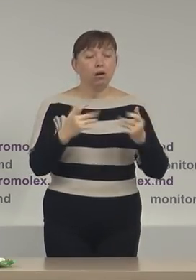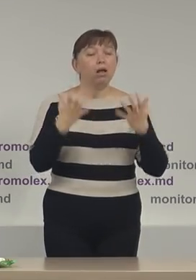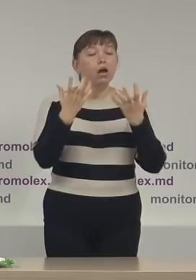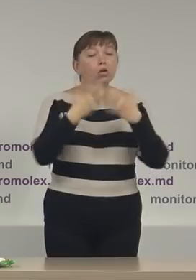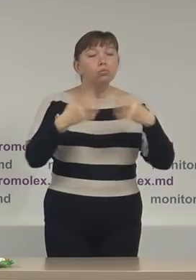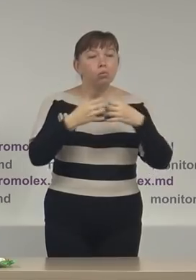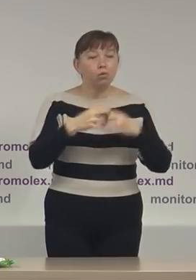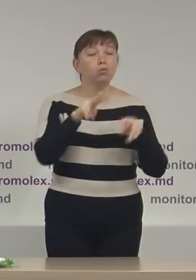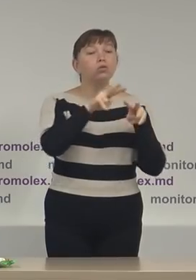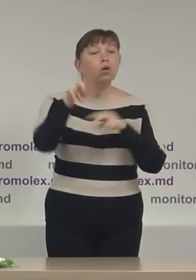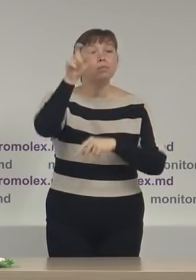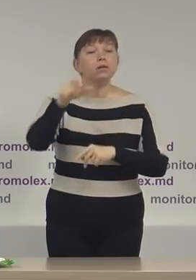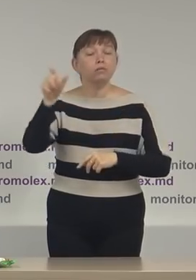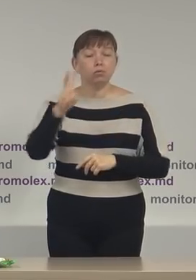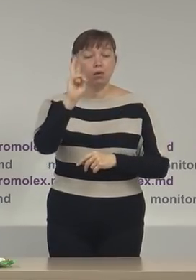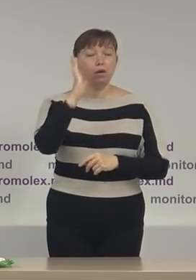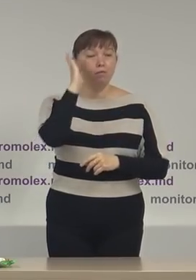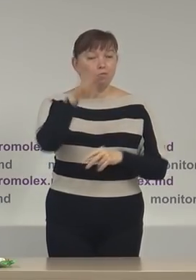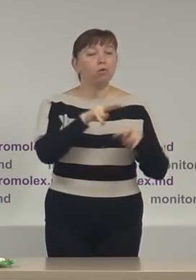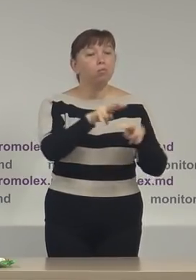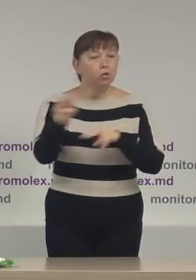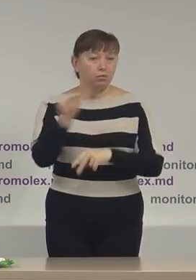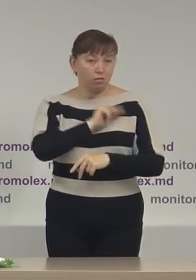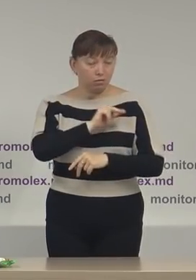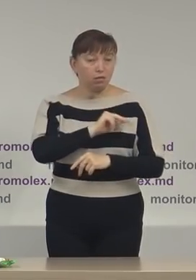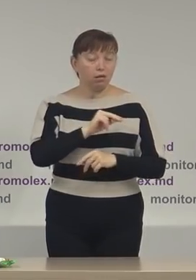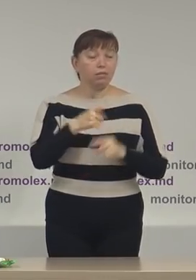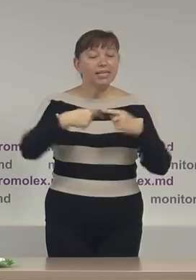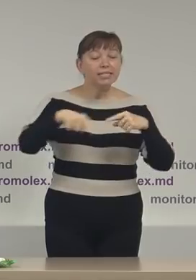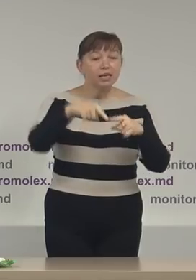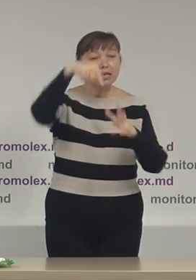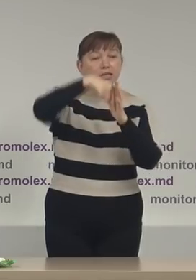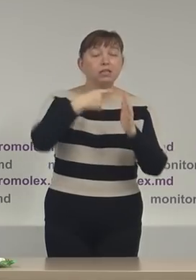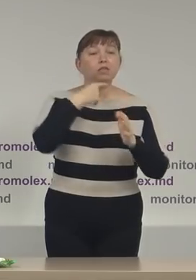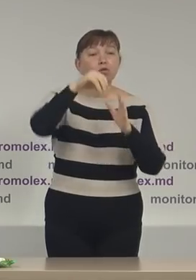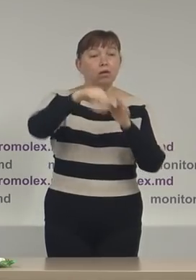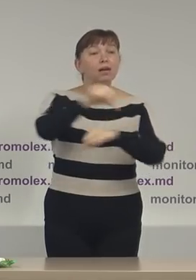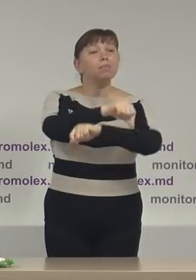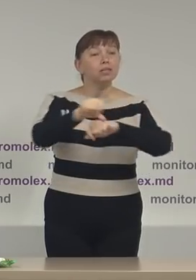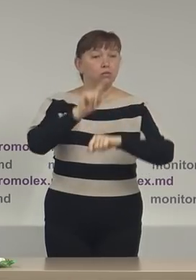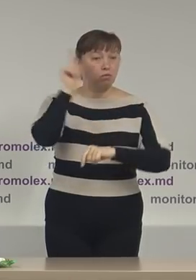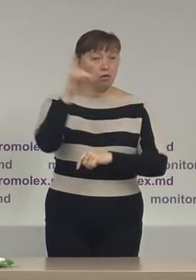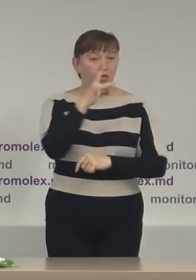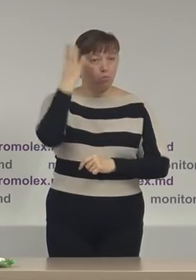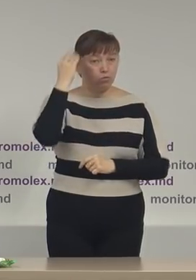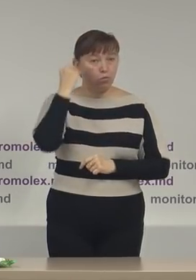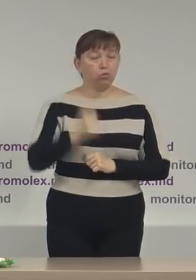de observatori care vor monitoriza procesul electoral în secțiile de votare constituite peste hotarele țării,